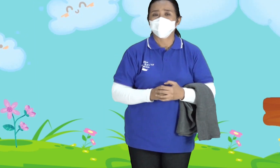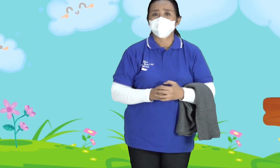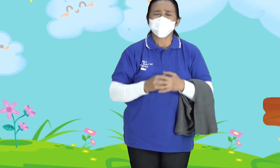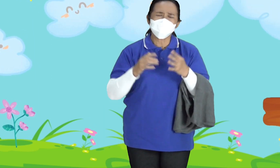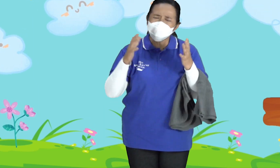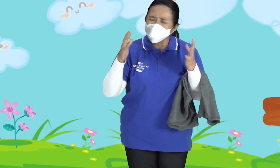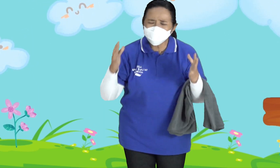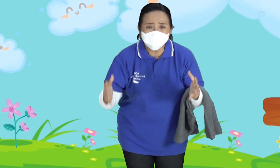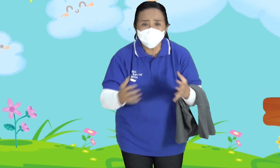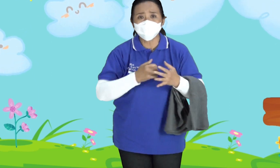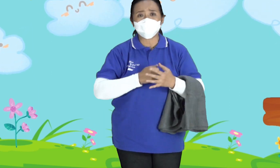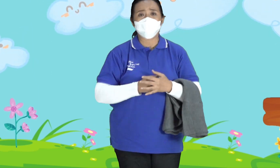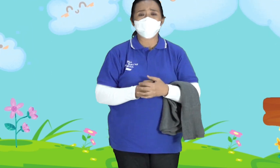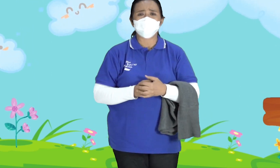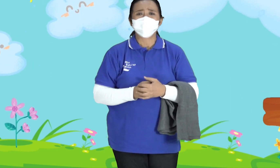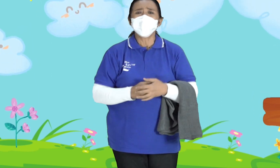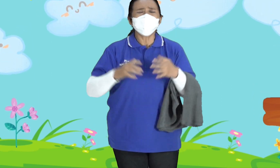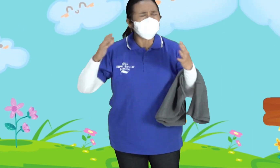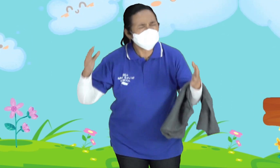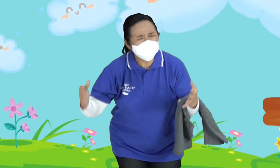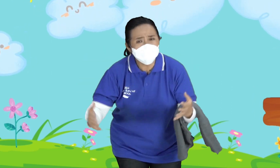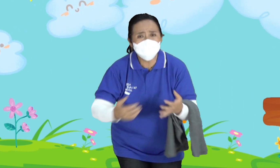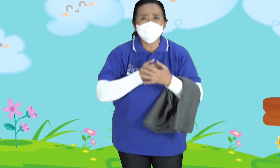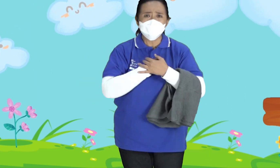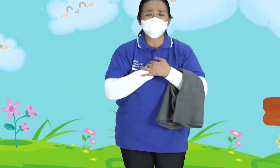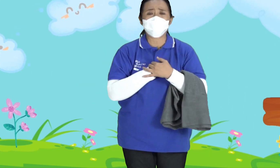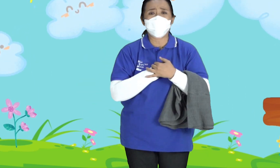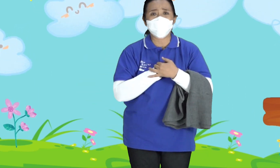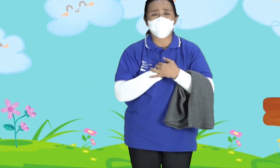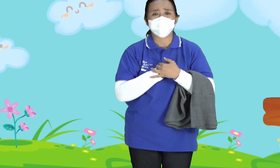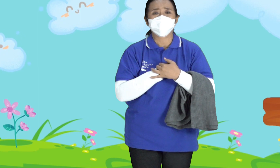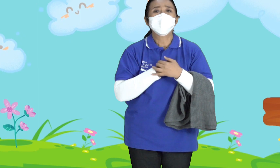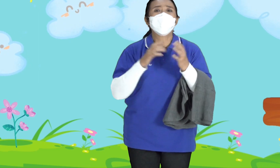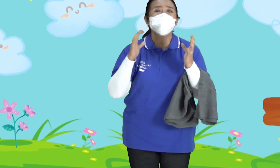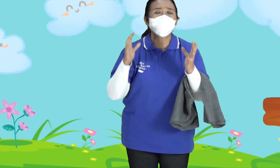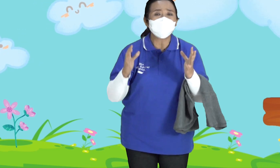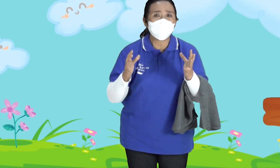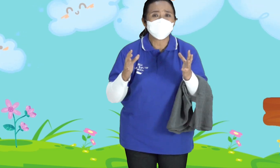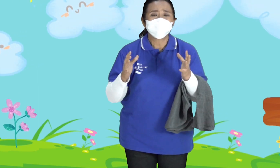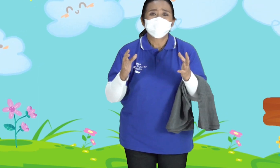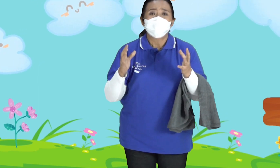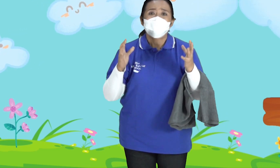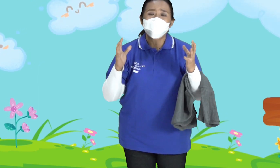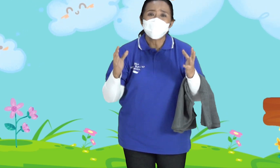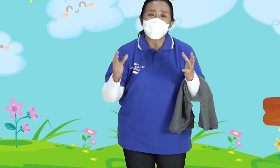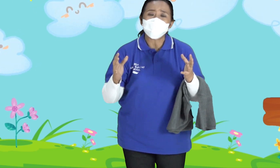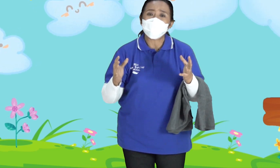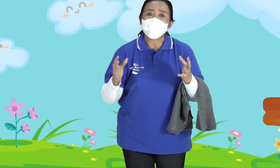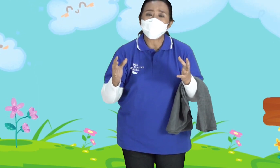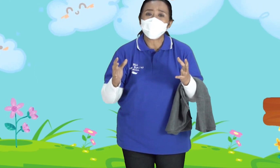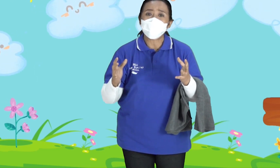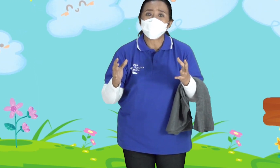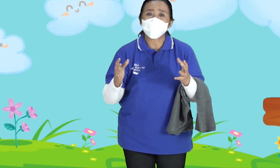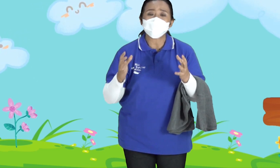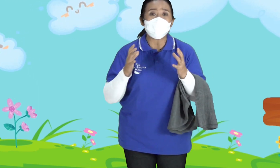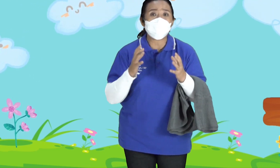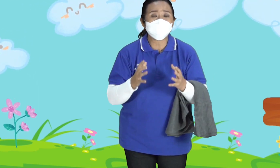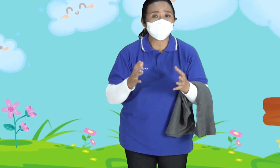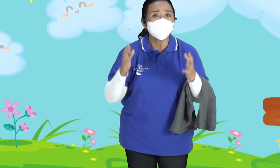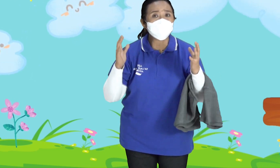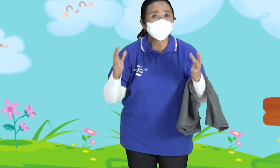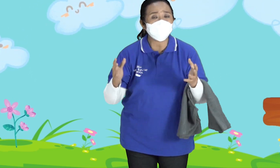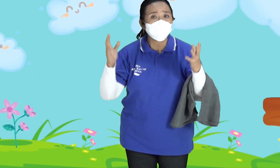Tuhan berkenan padanya Tuhan sayang padanya Karena Elia adalah Nabi yang